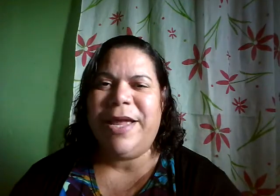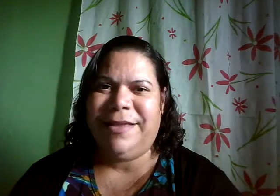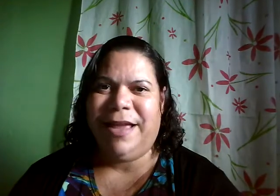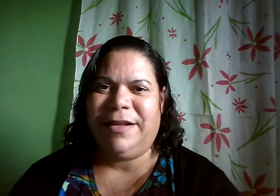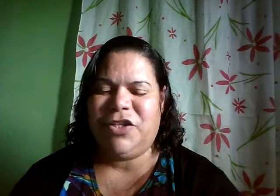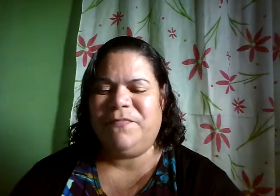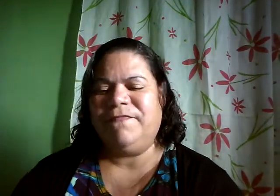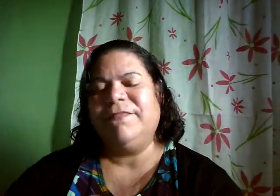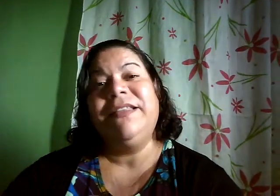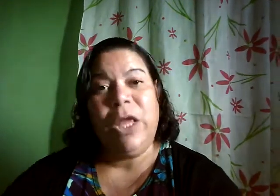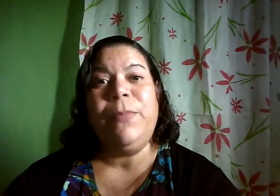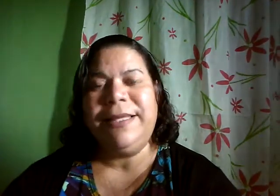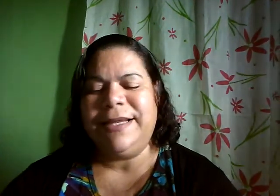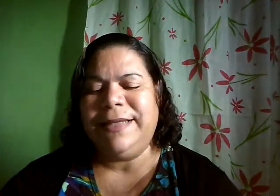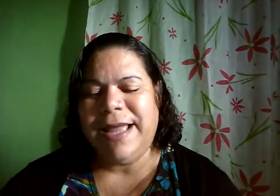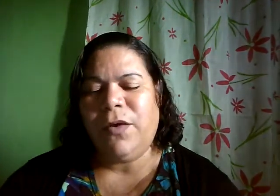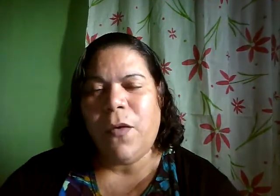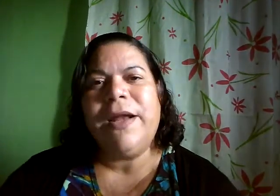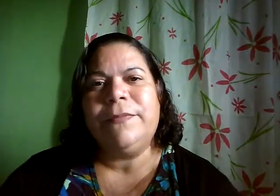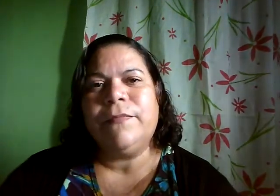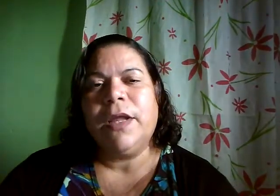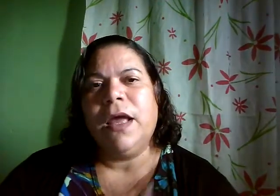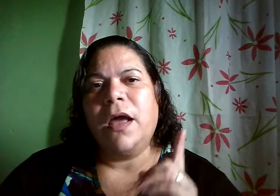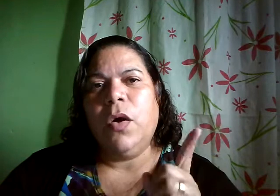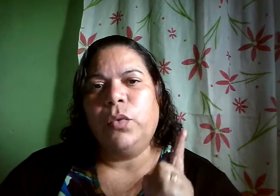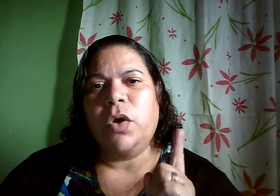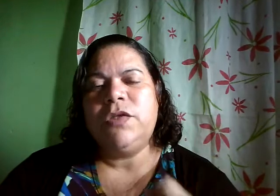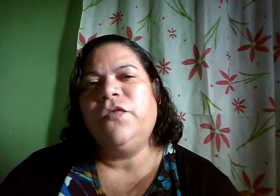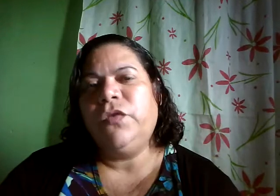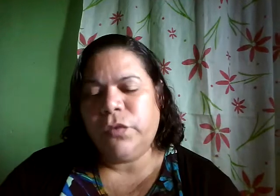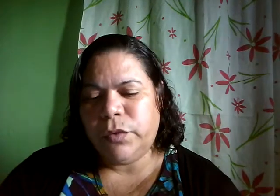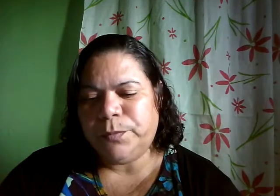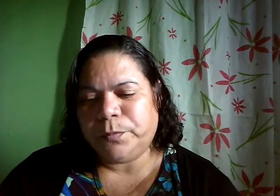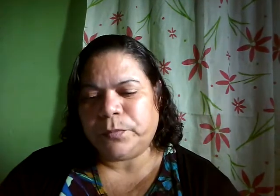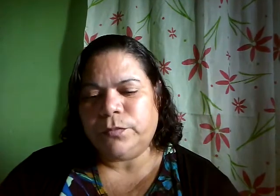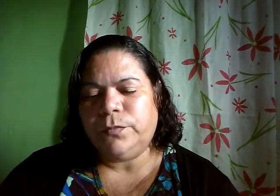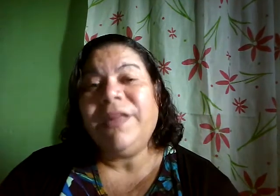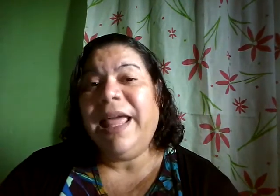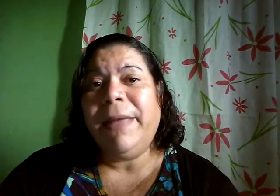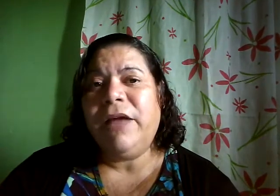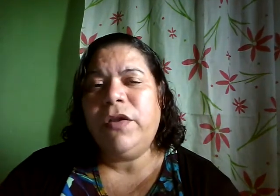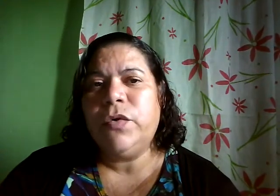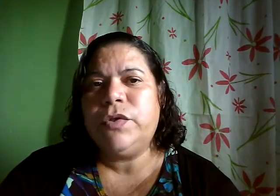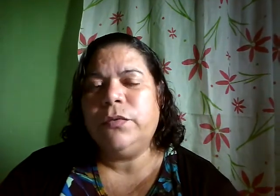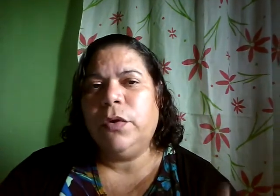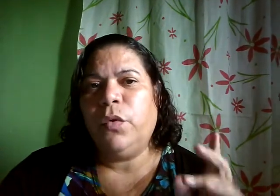eternas deu para entender agora o nosso futuro é maravilhoso o